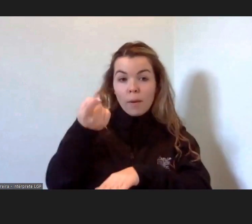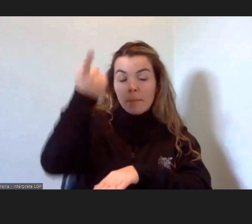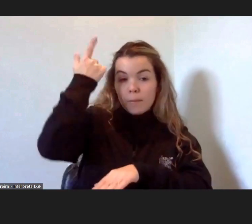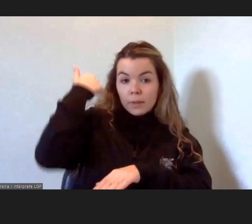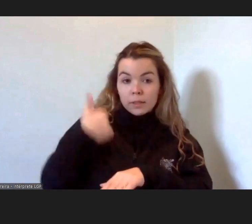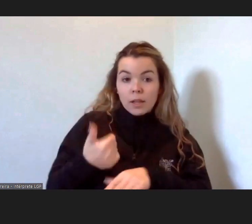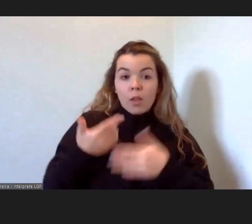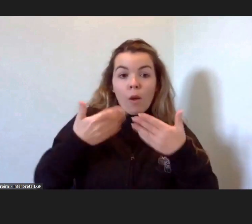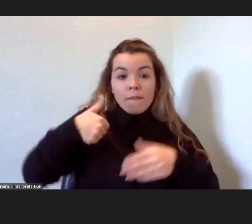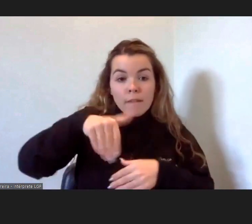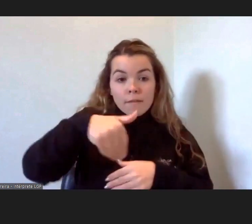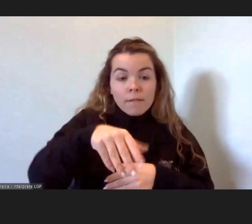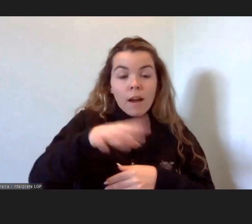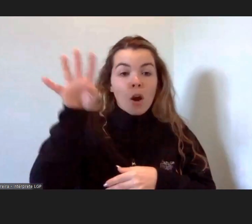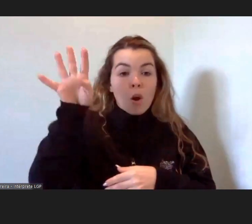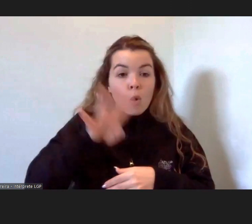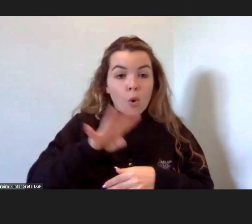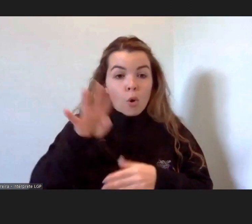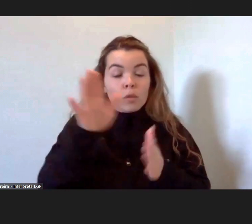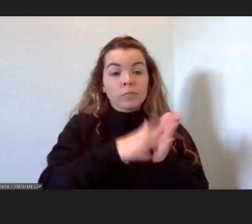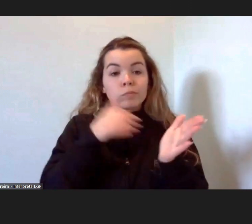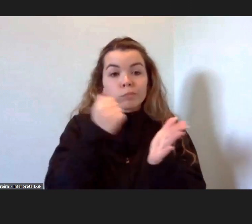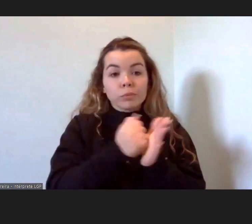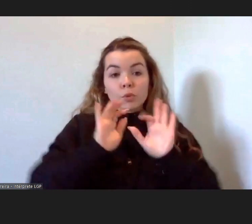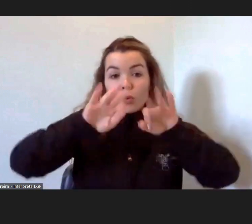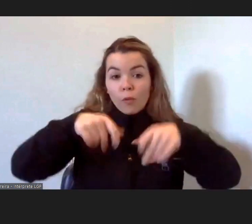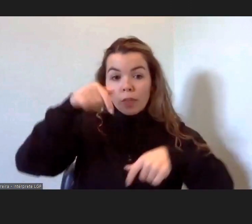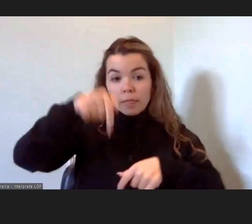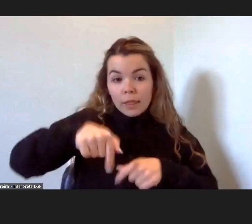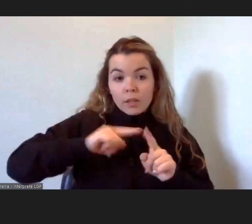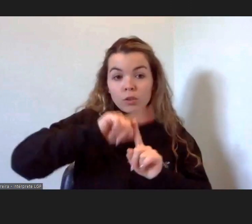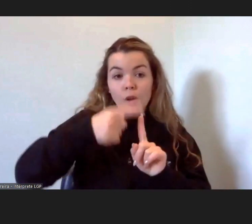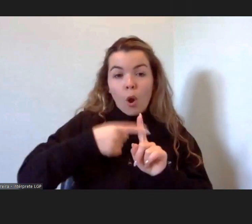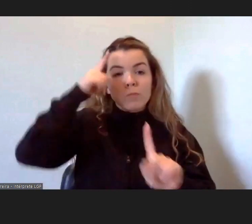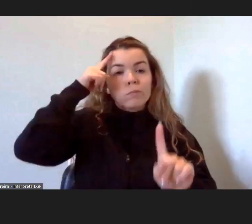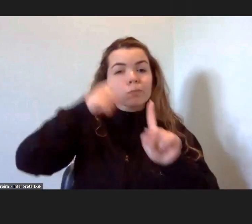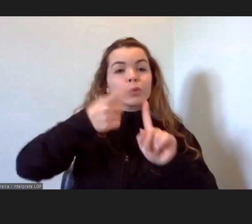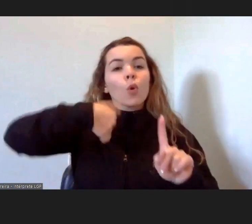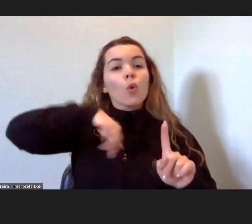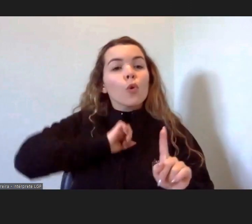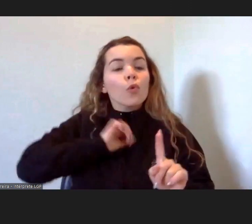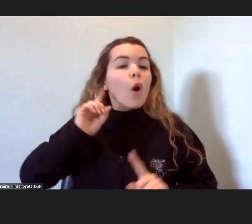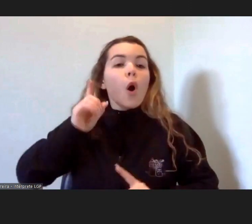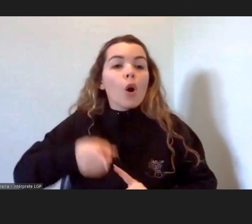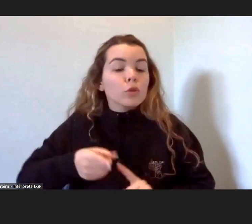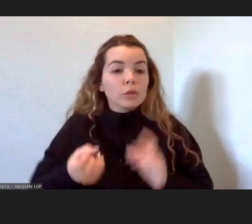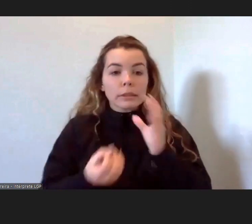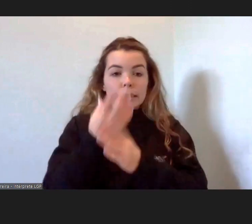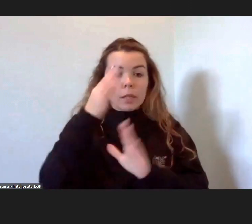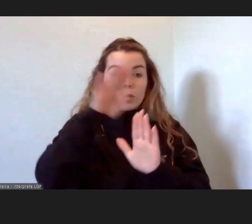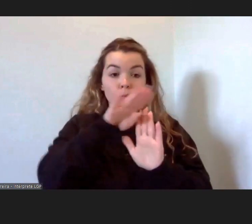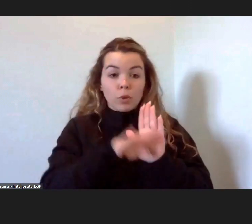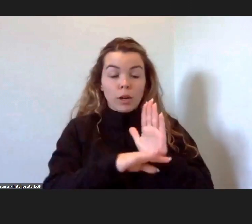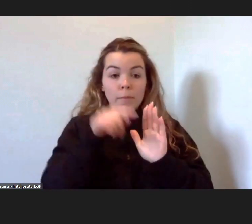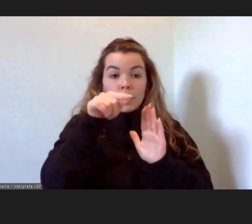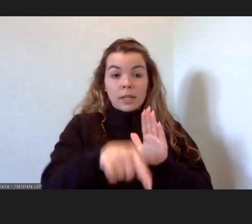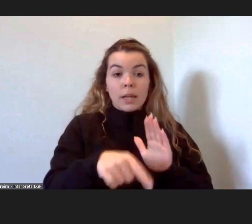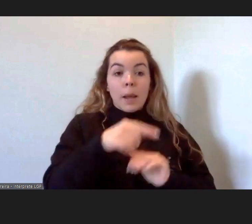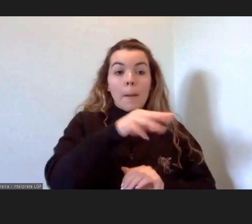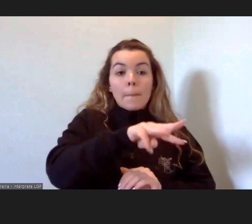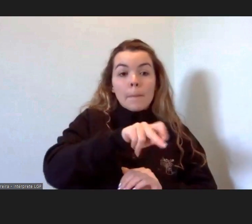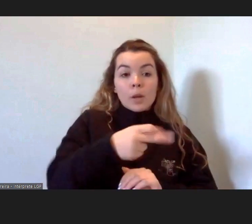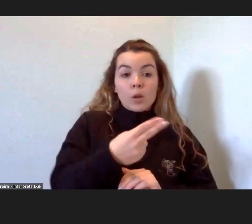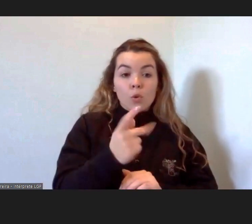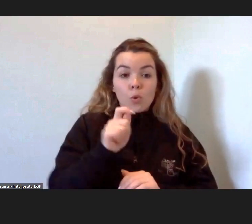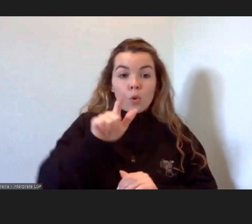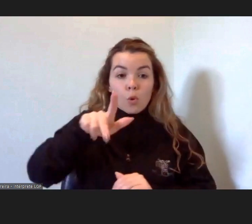edição no final deste ano. O nosso objetivo, ao criar este programa, como dizia a Ana Oliveira, conta